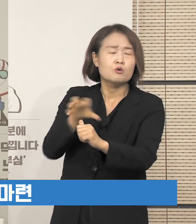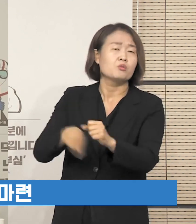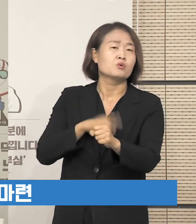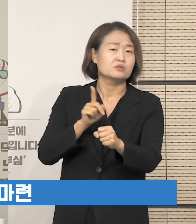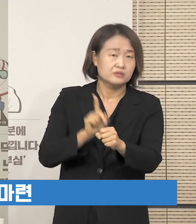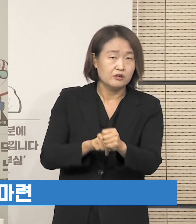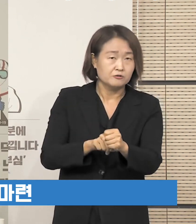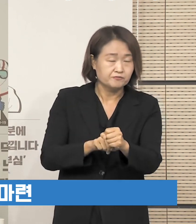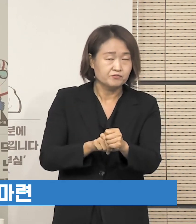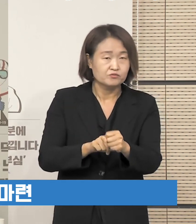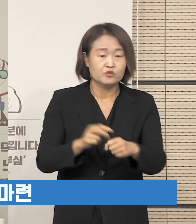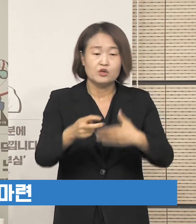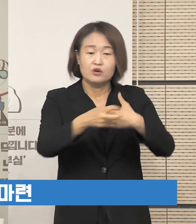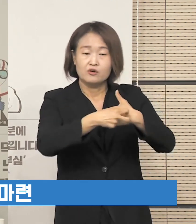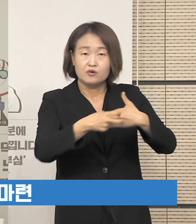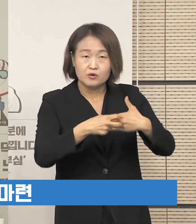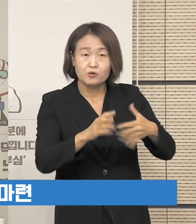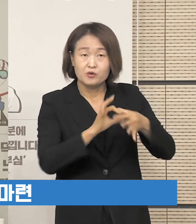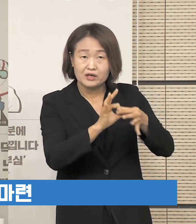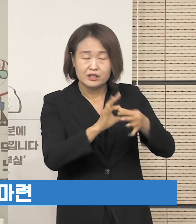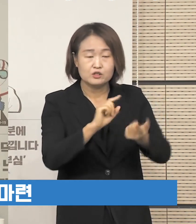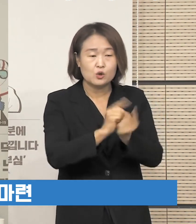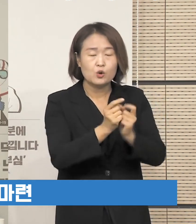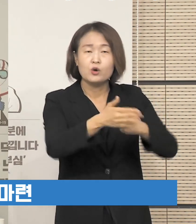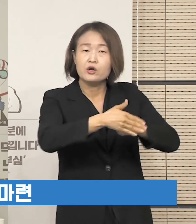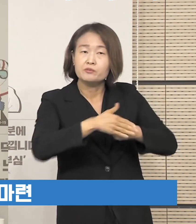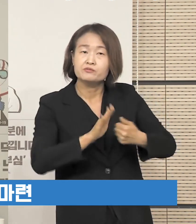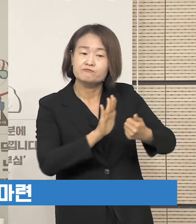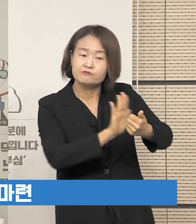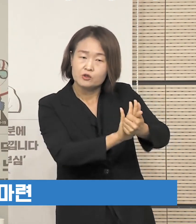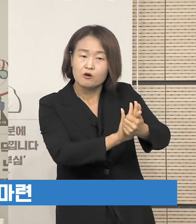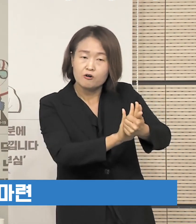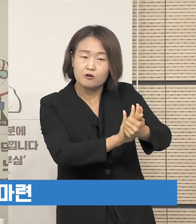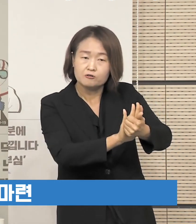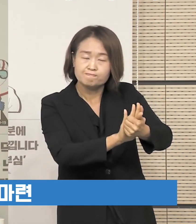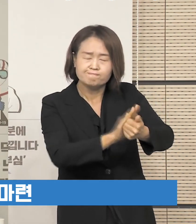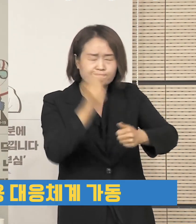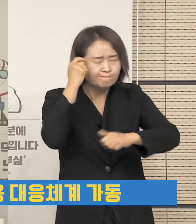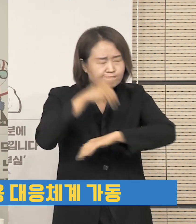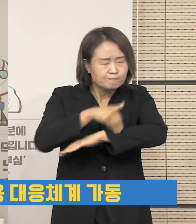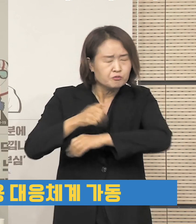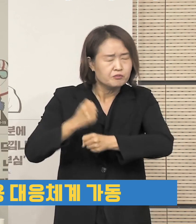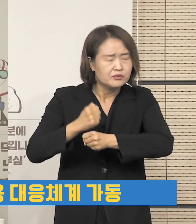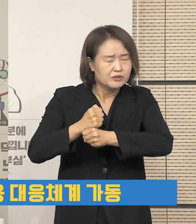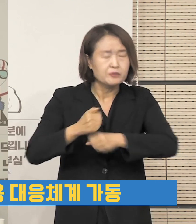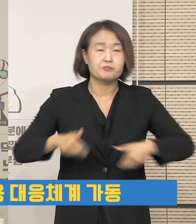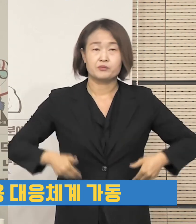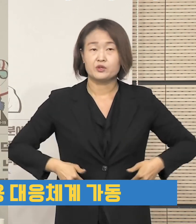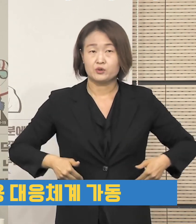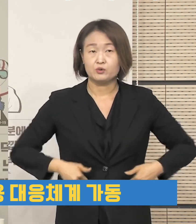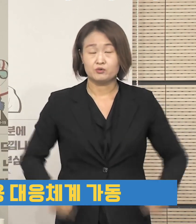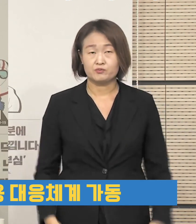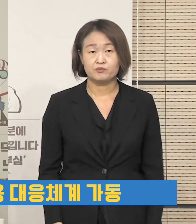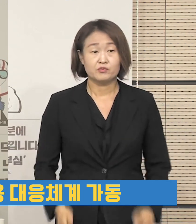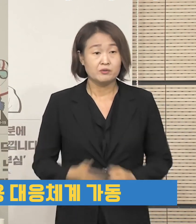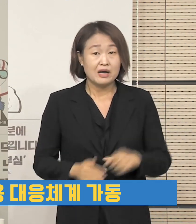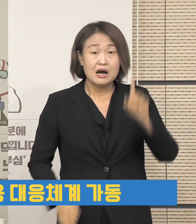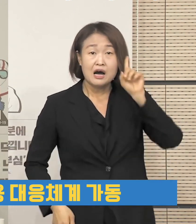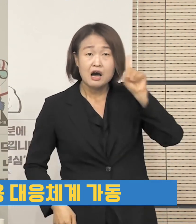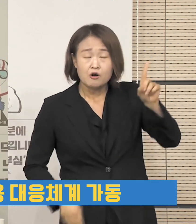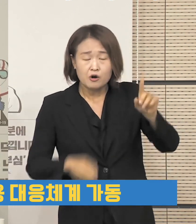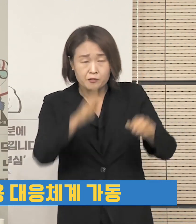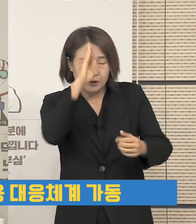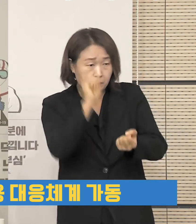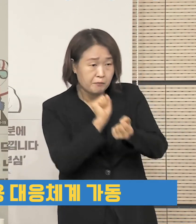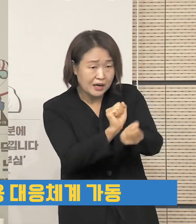병상 공동 활용 협력체계 마련이 필요한 상황입니다. 정부는 하루 확진자 규모에